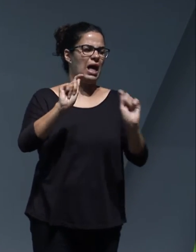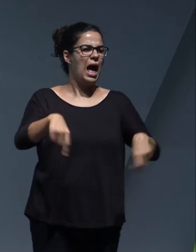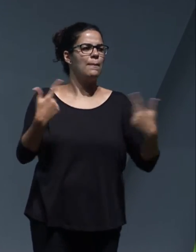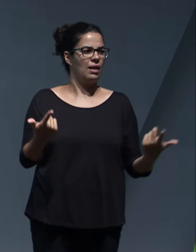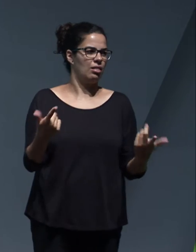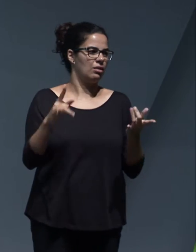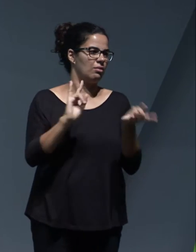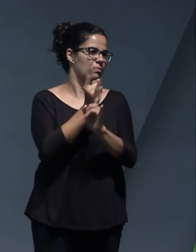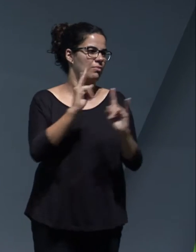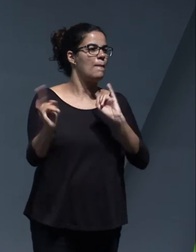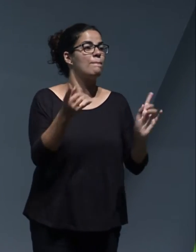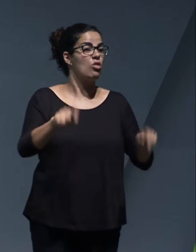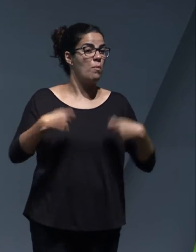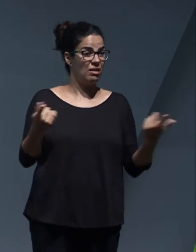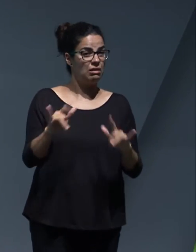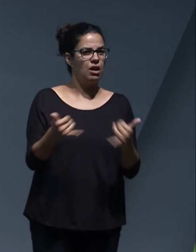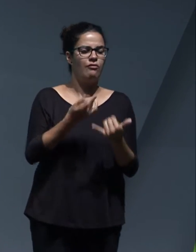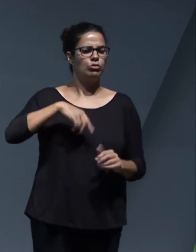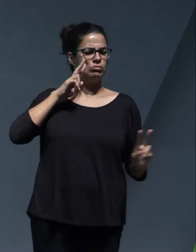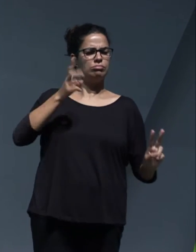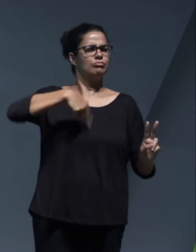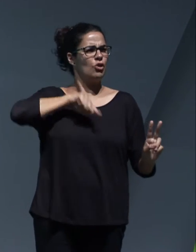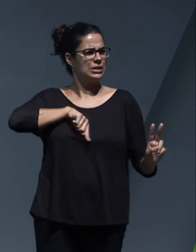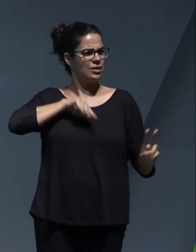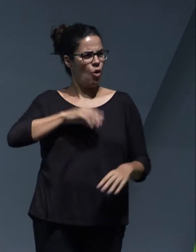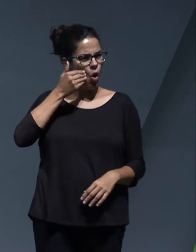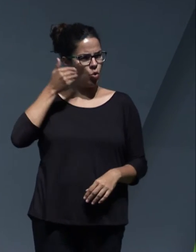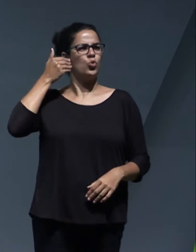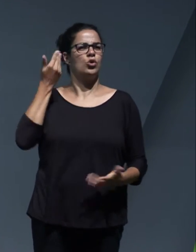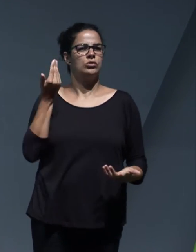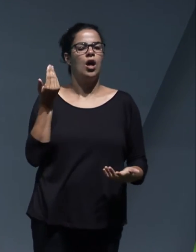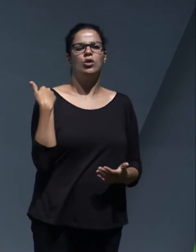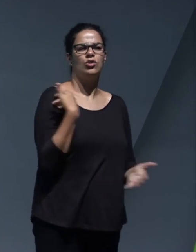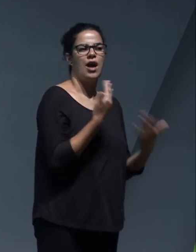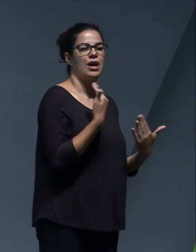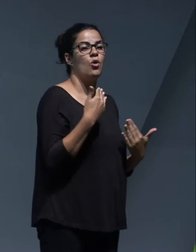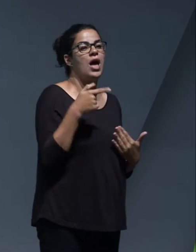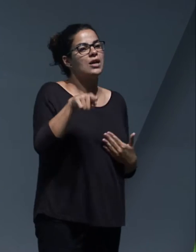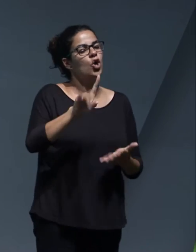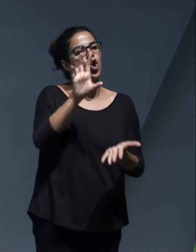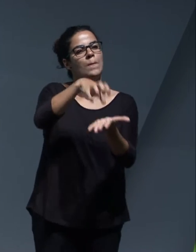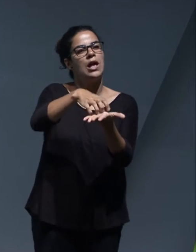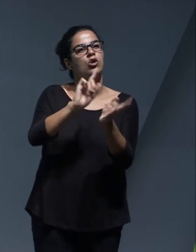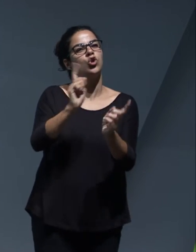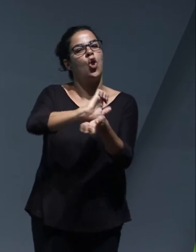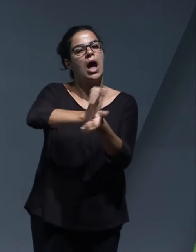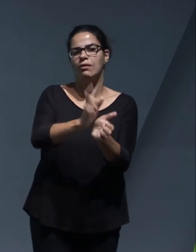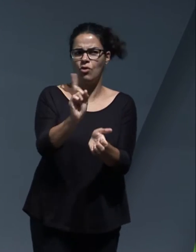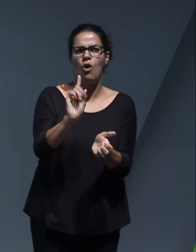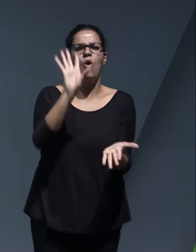que está aquí, por cierto, la alcaldesa de Arico, hablamos que ese complejo no es el complejo ambiental de Arico, es el complejo medioambiental de Tenerife,